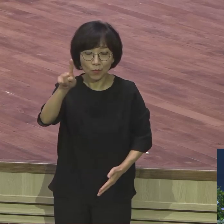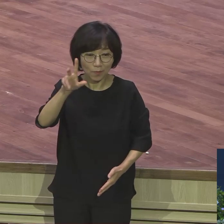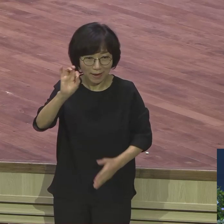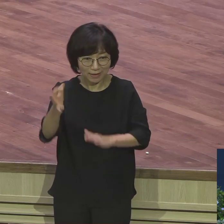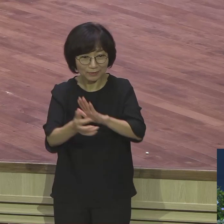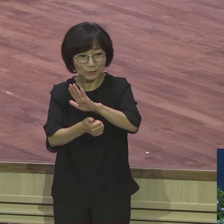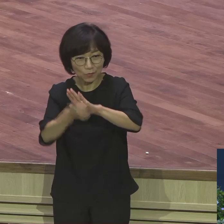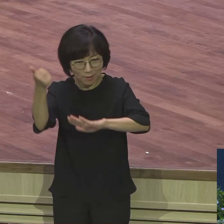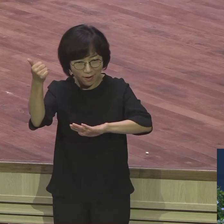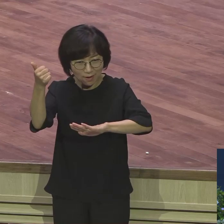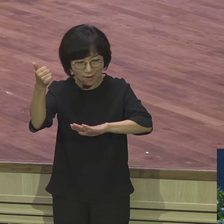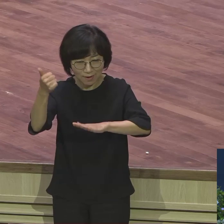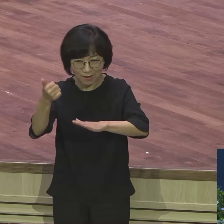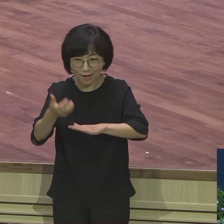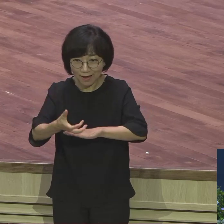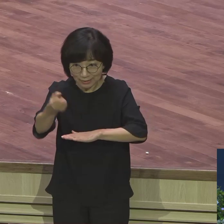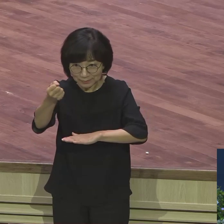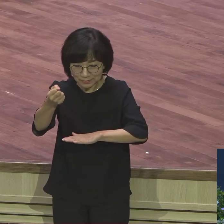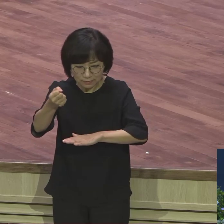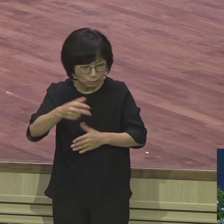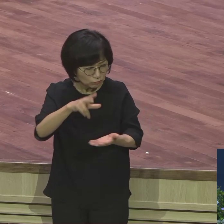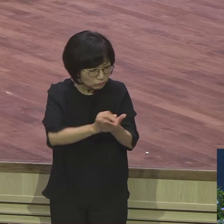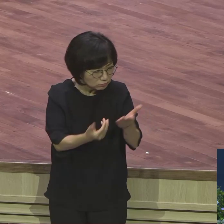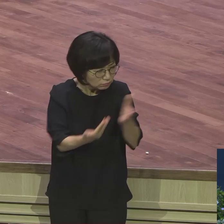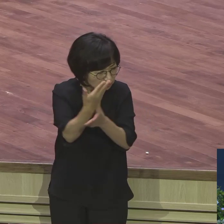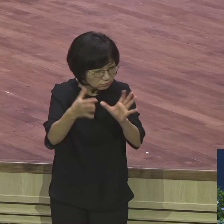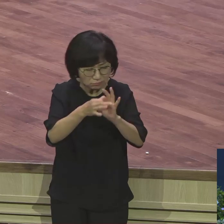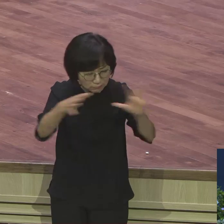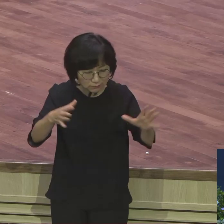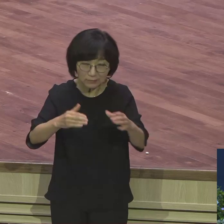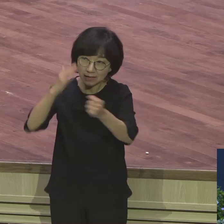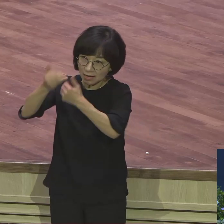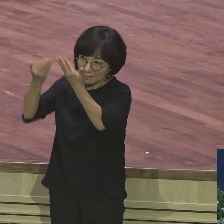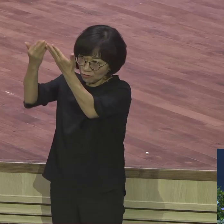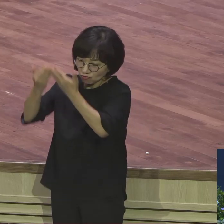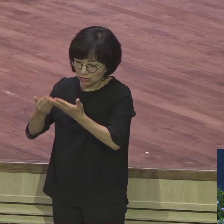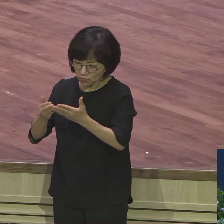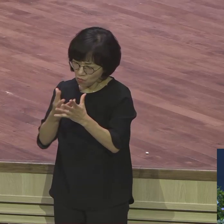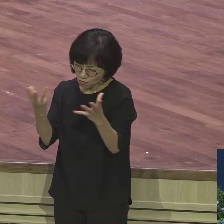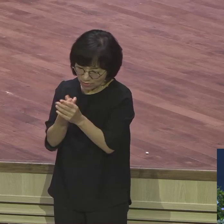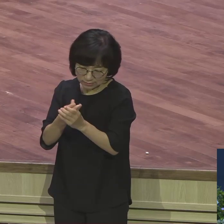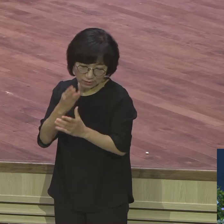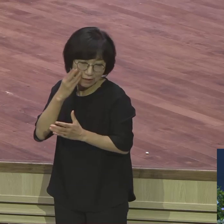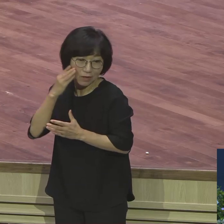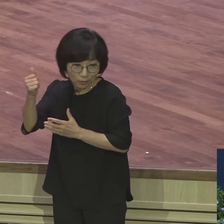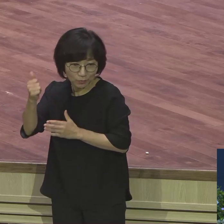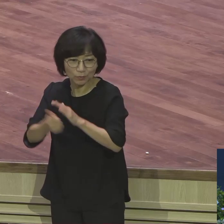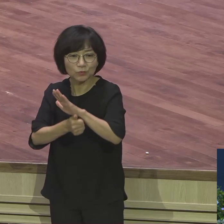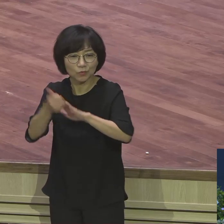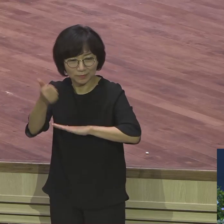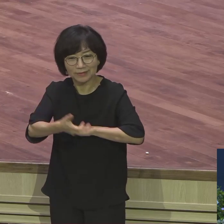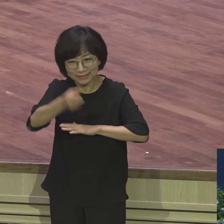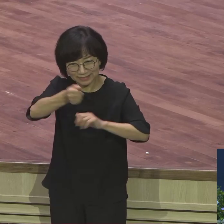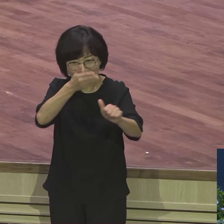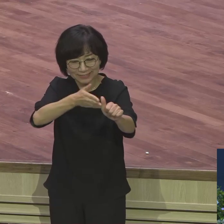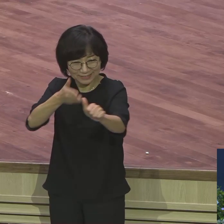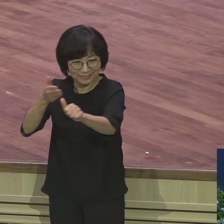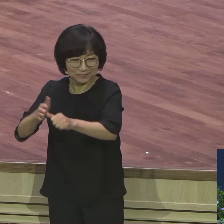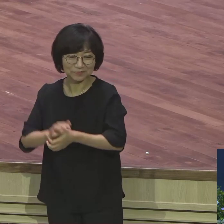상관없는 무슨 형통이요 절대 형통입니다 절대 형통 나는 그걸 체험하고 이 자리에 정의로 쓴 거요